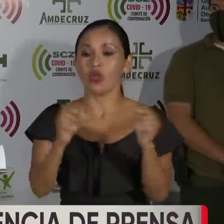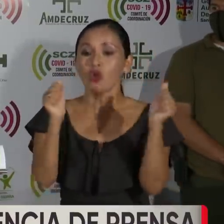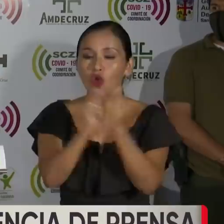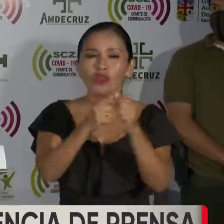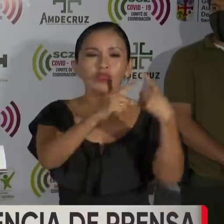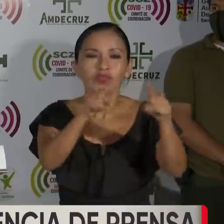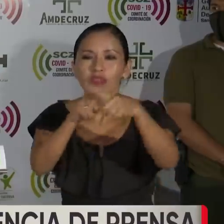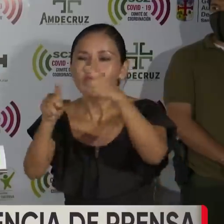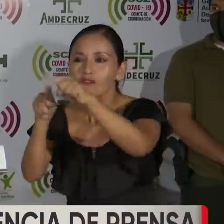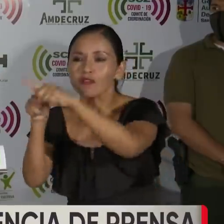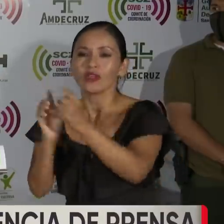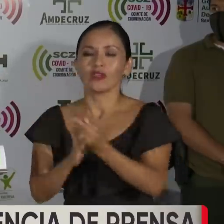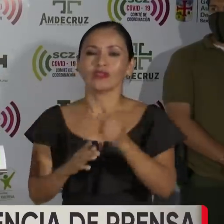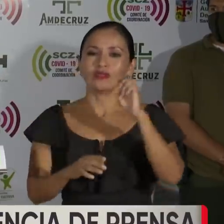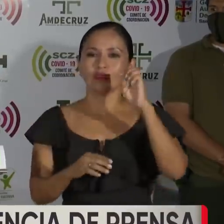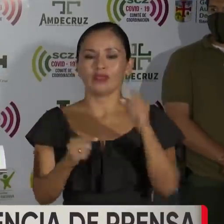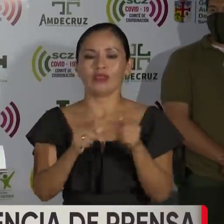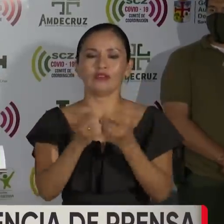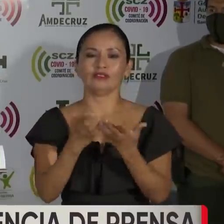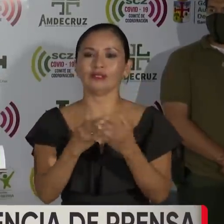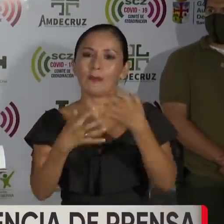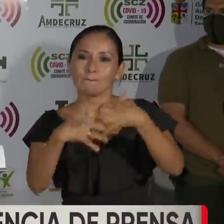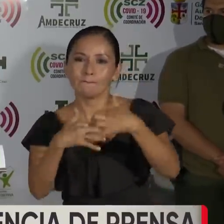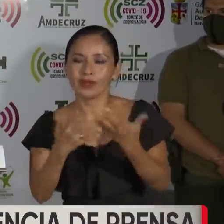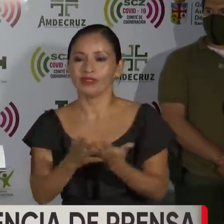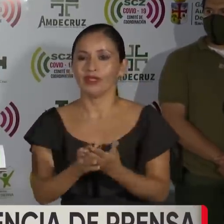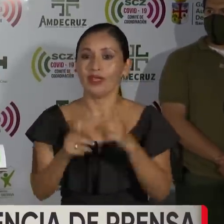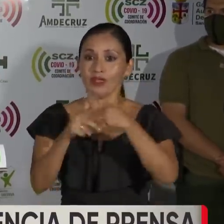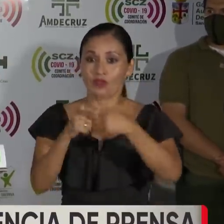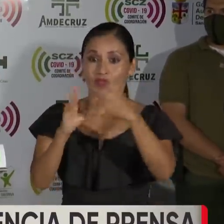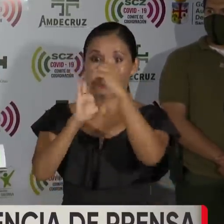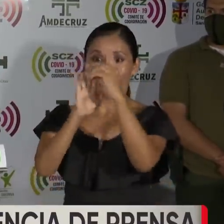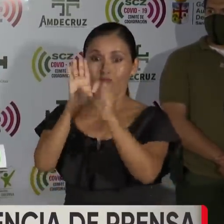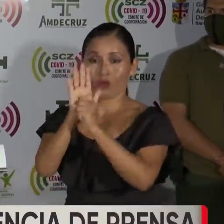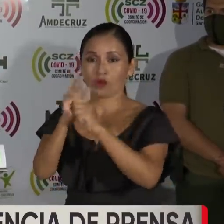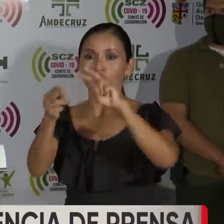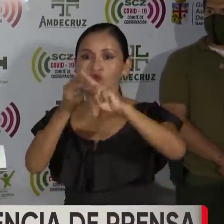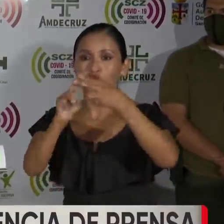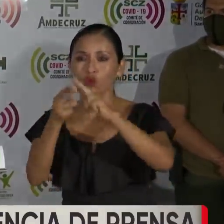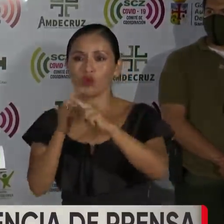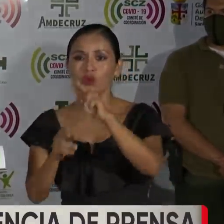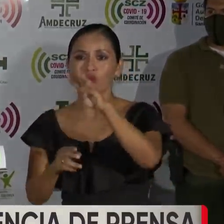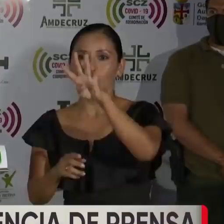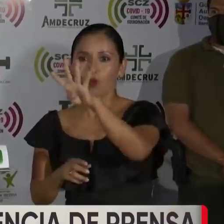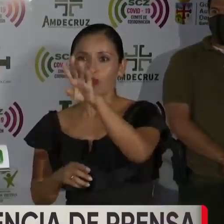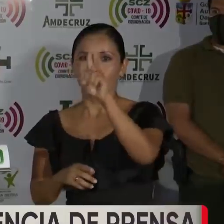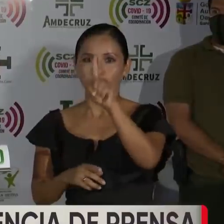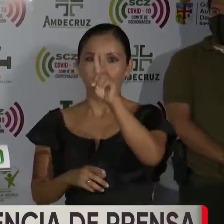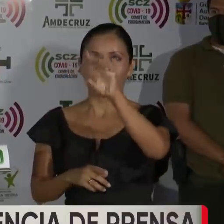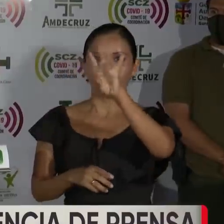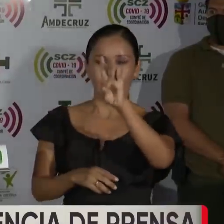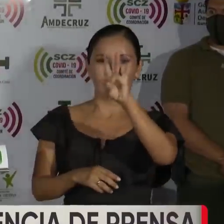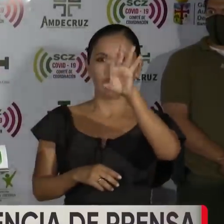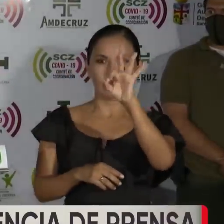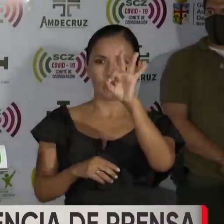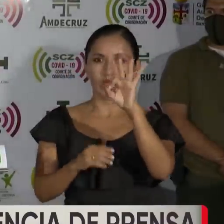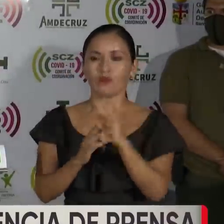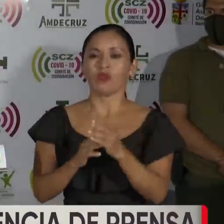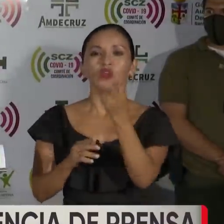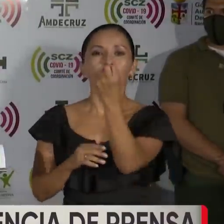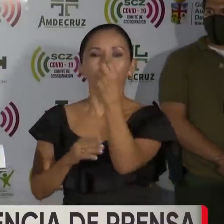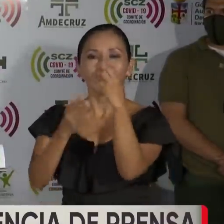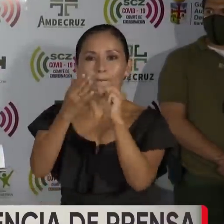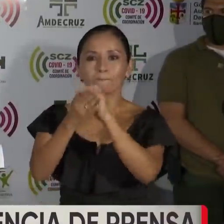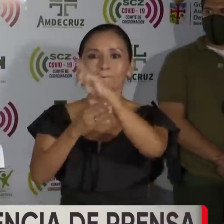las entidades gestoras. En el marco del Decreto Supremo número 4179 del